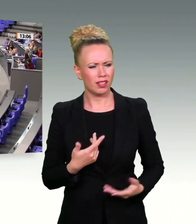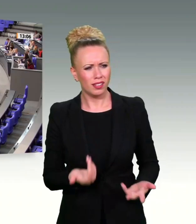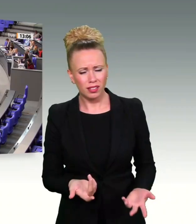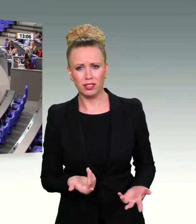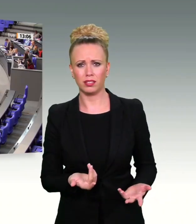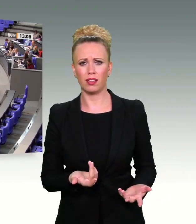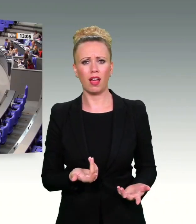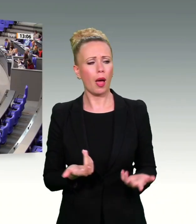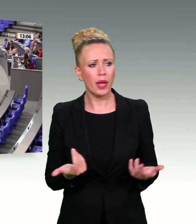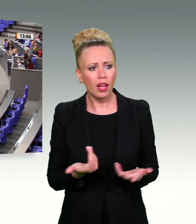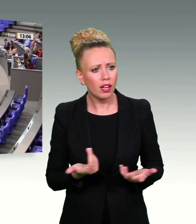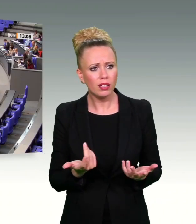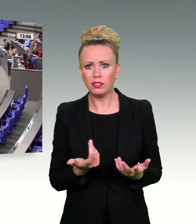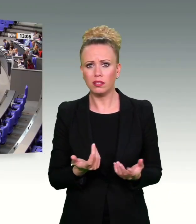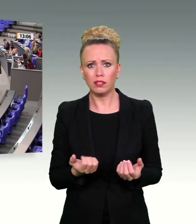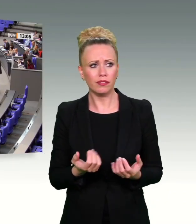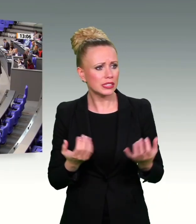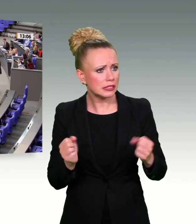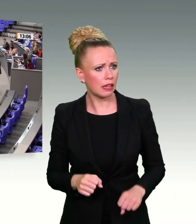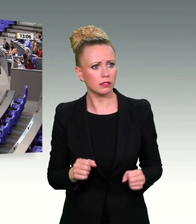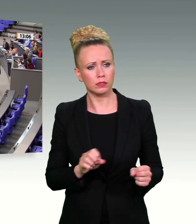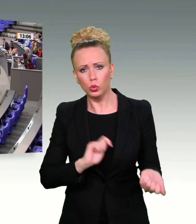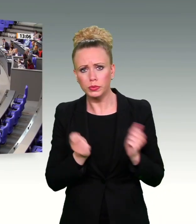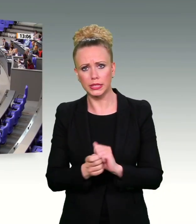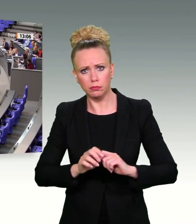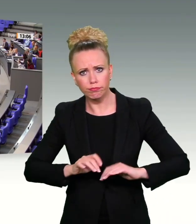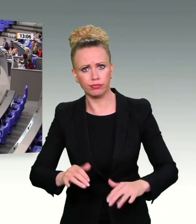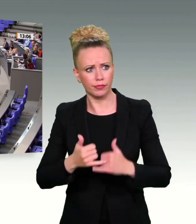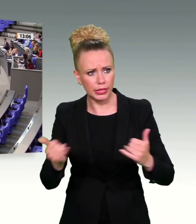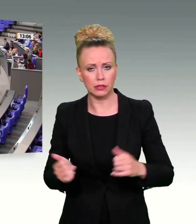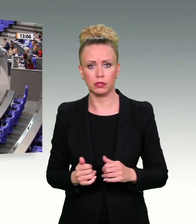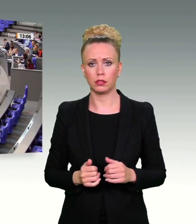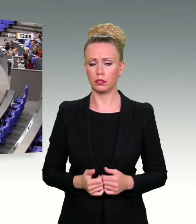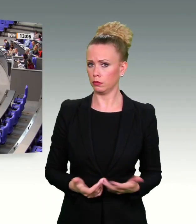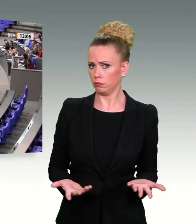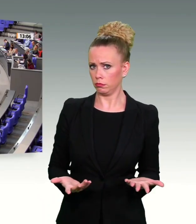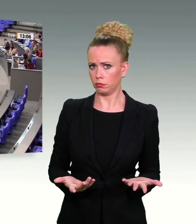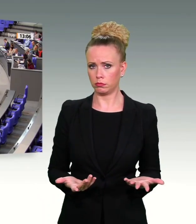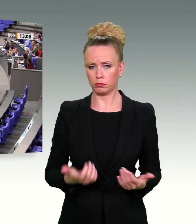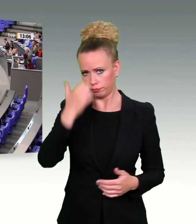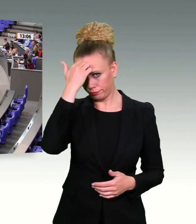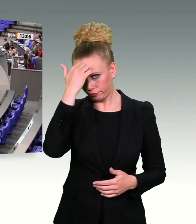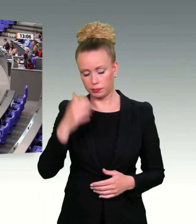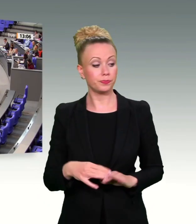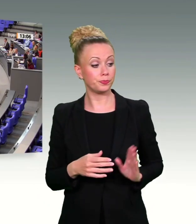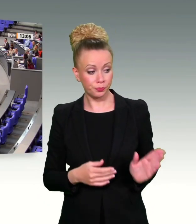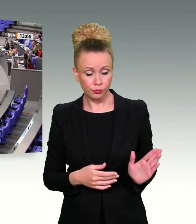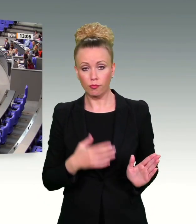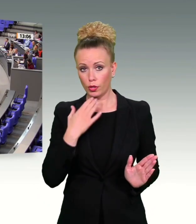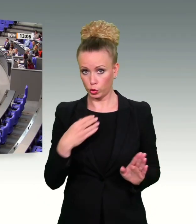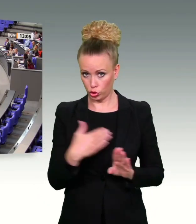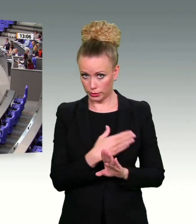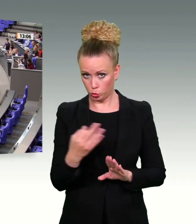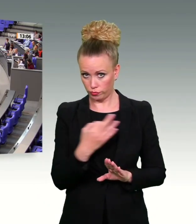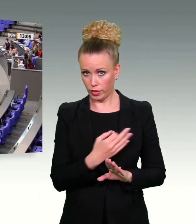Antwort, was stattdessen kommen soll. Herr Kollege Krings, möchten Sie eine Zwischenfrage des Kollegen Dr. von Notz zulassen? doch